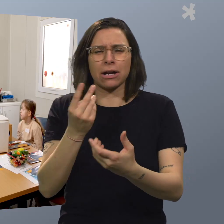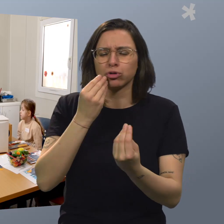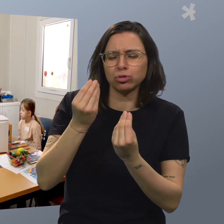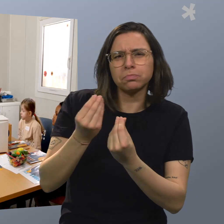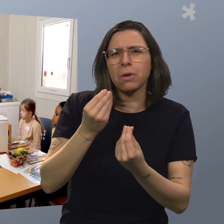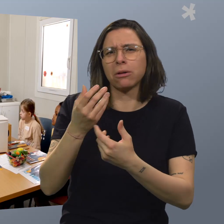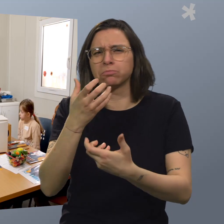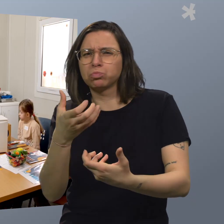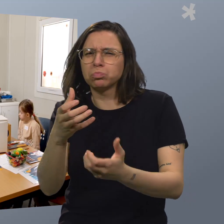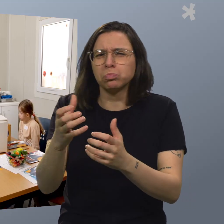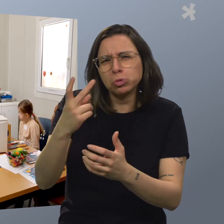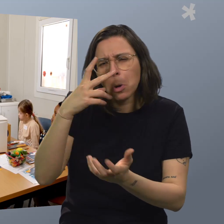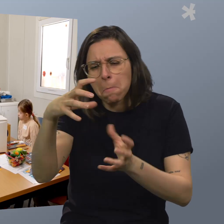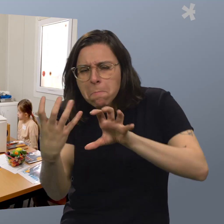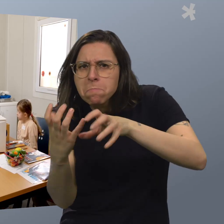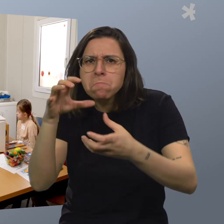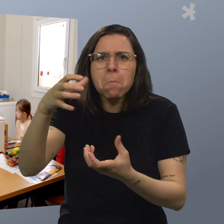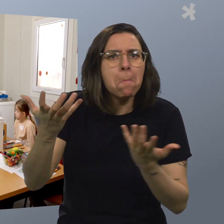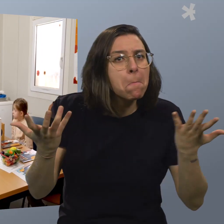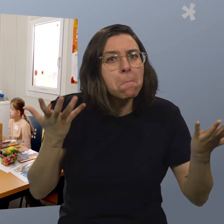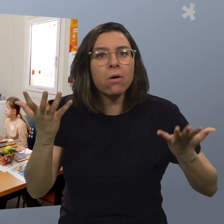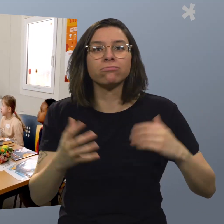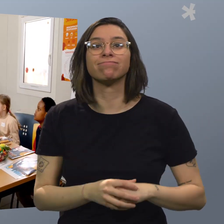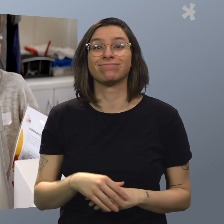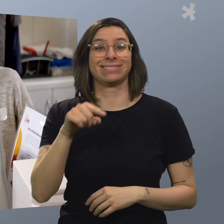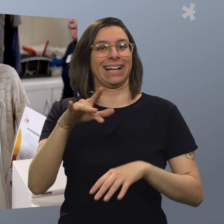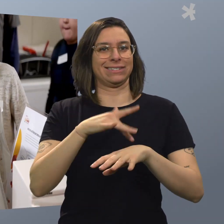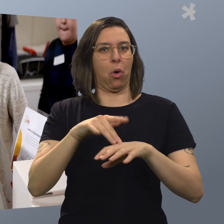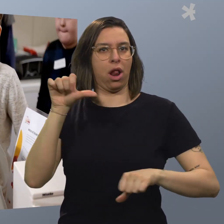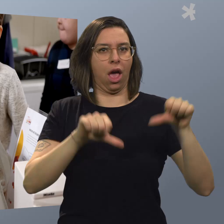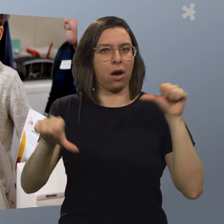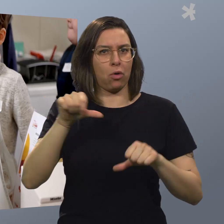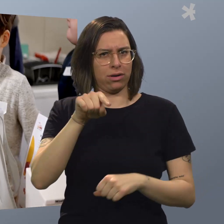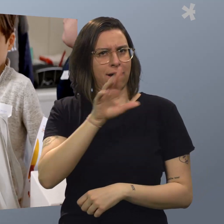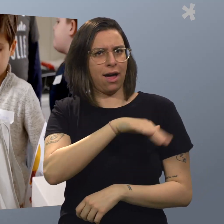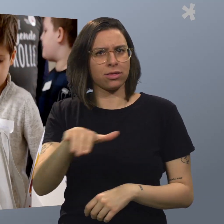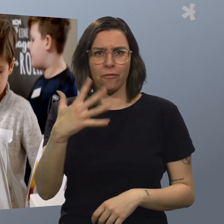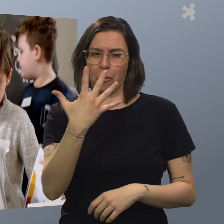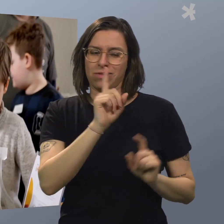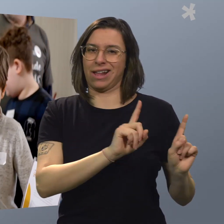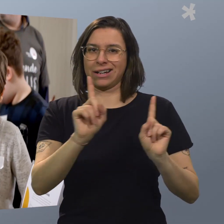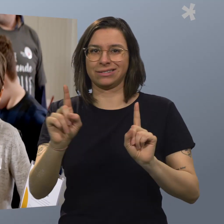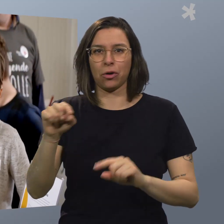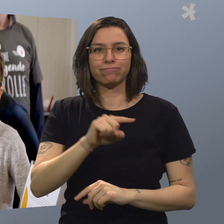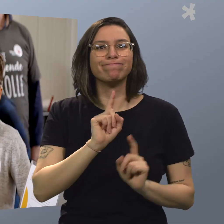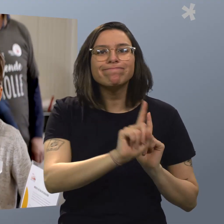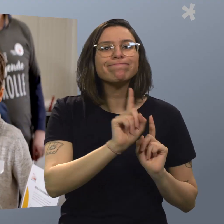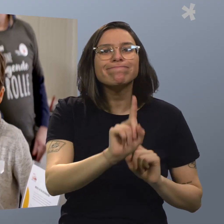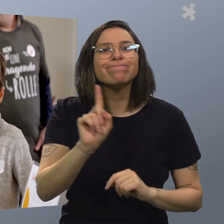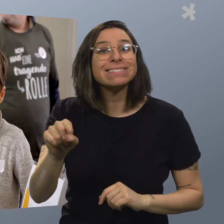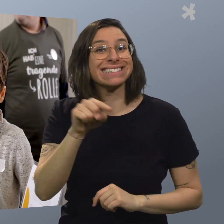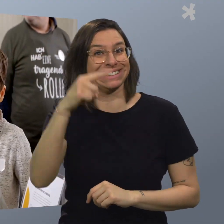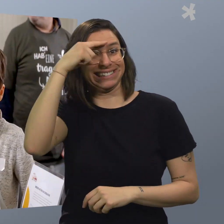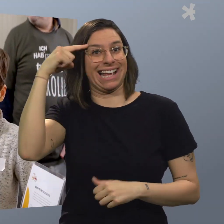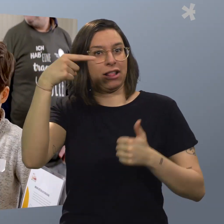Sinne, oder man schmeckt oder man schaut sich das Produkt an. Und beim Sensorik-Labor lernen die